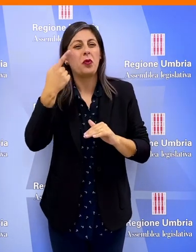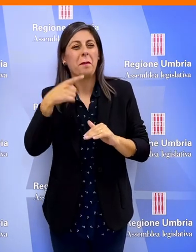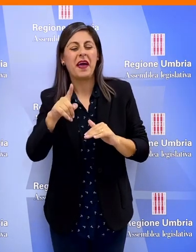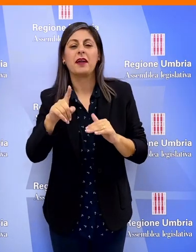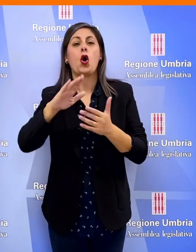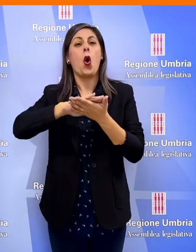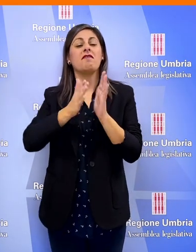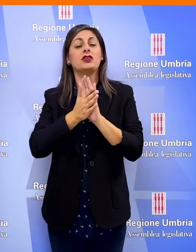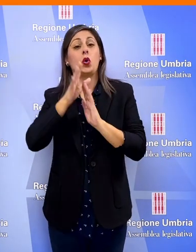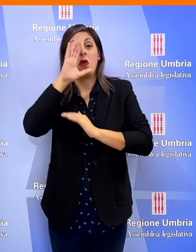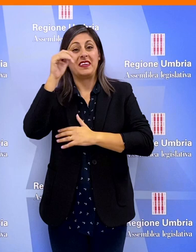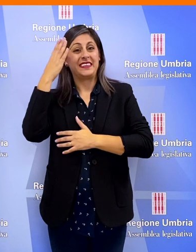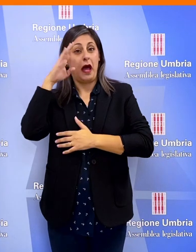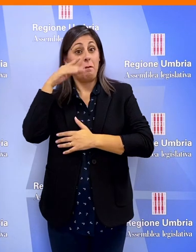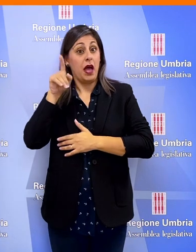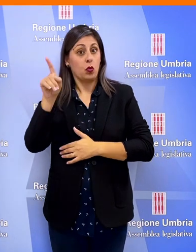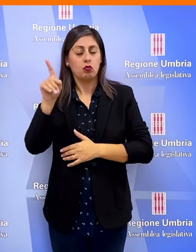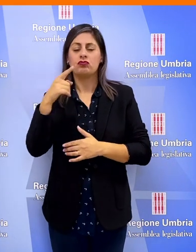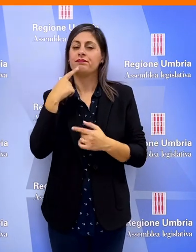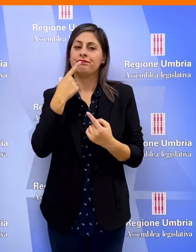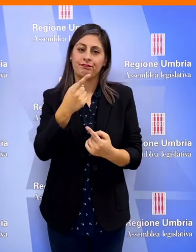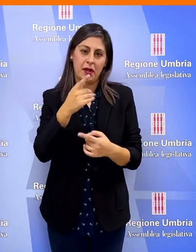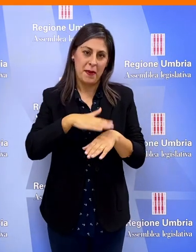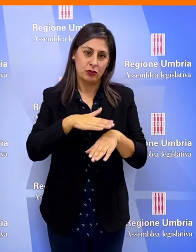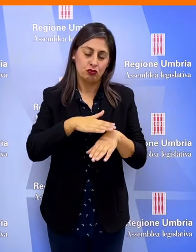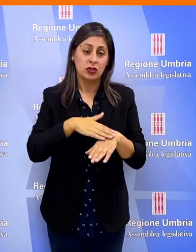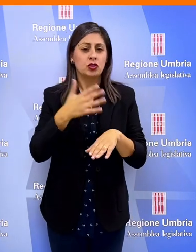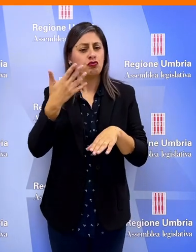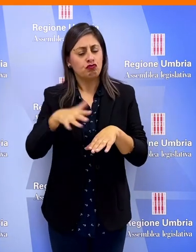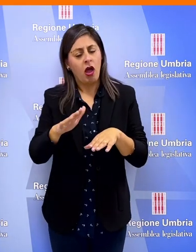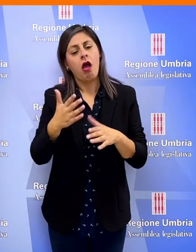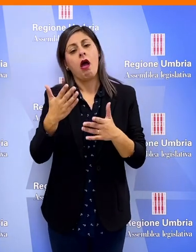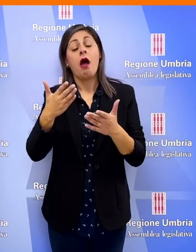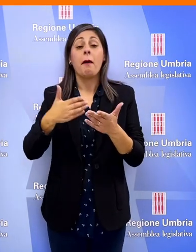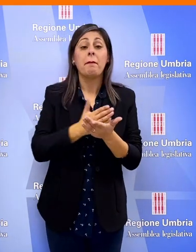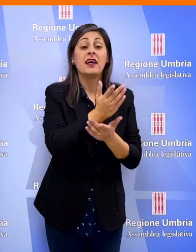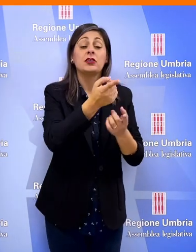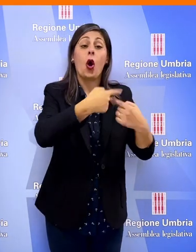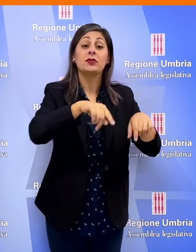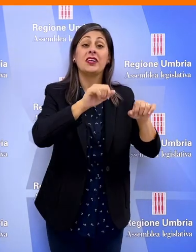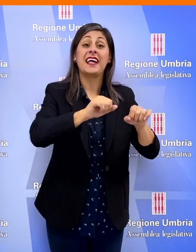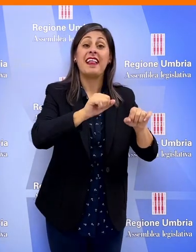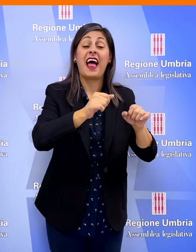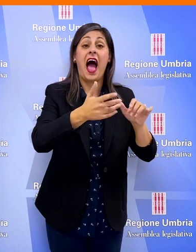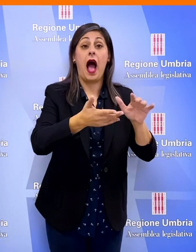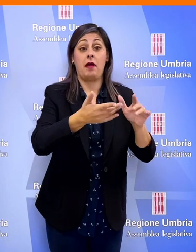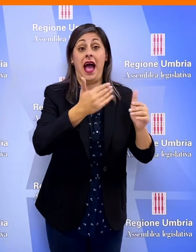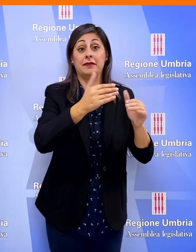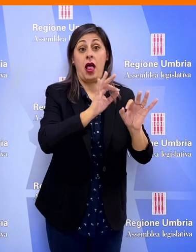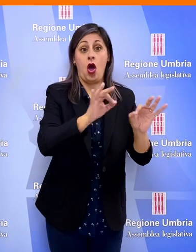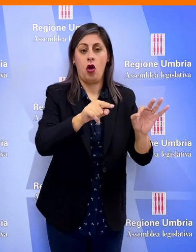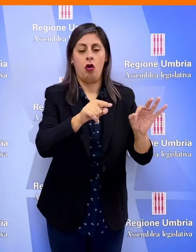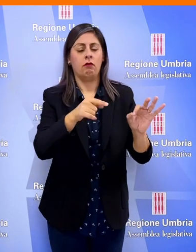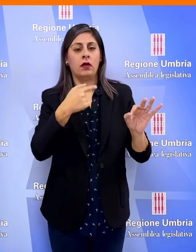riguarda la convenzione con l'università degli studi di Perugia che ha sottolineato Mancini non è passata per la commissione sanità dell'assemblea